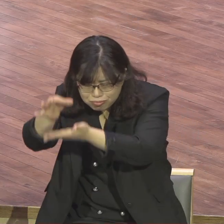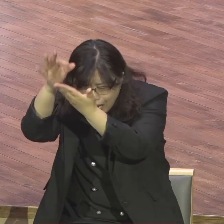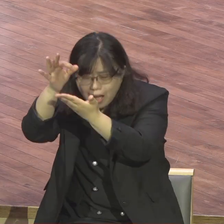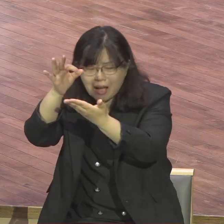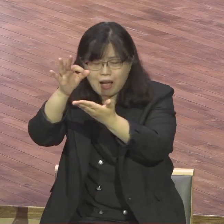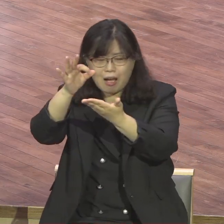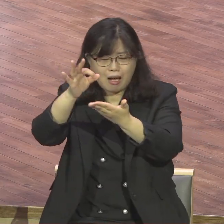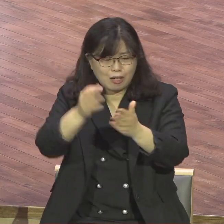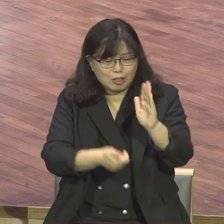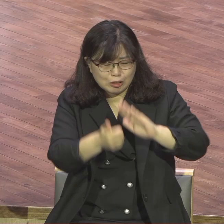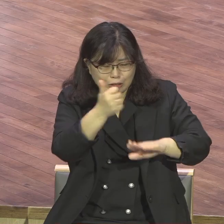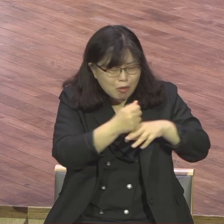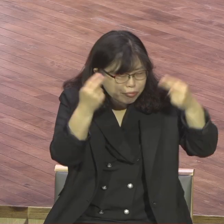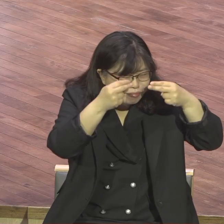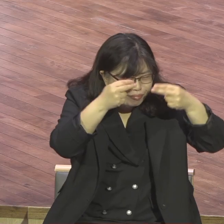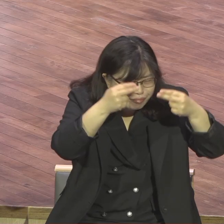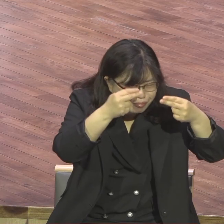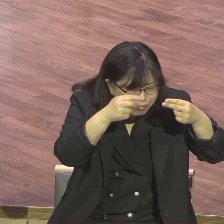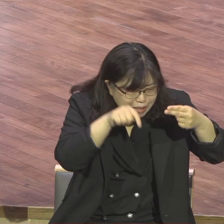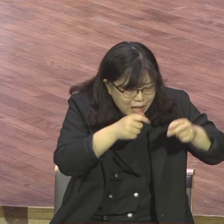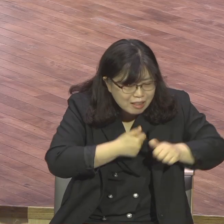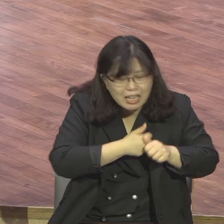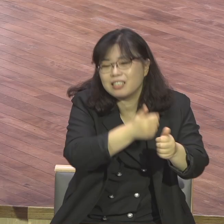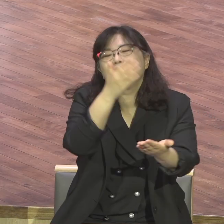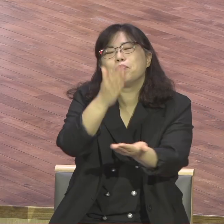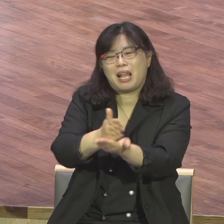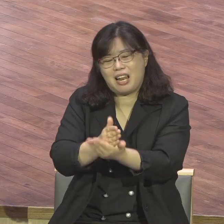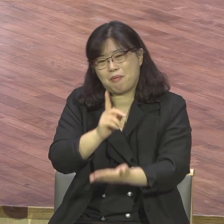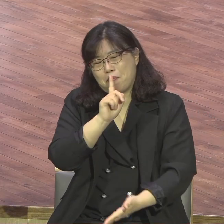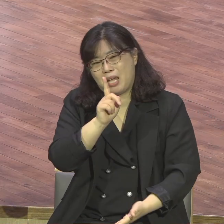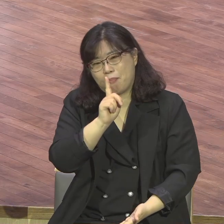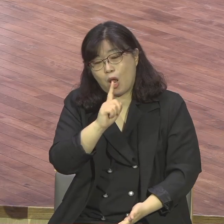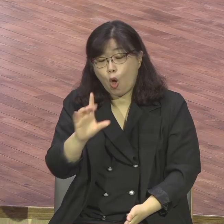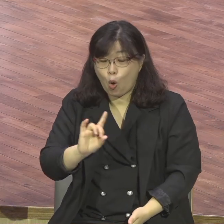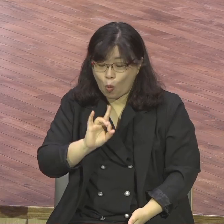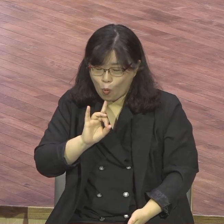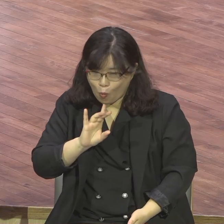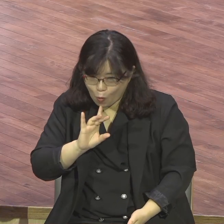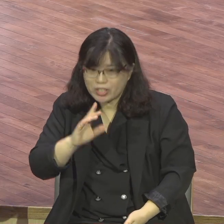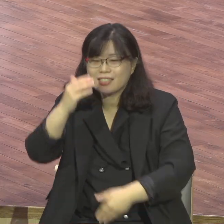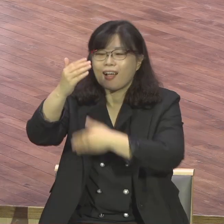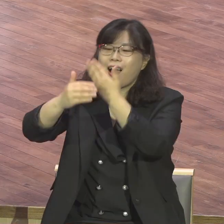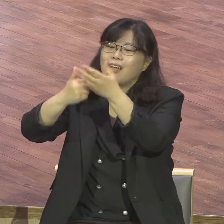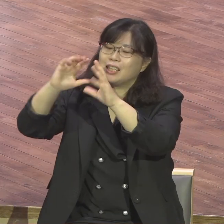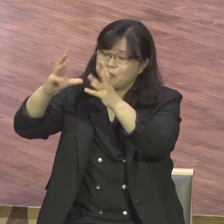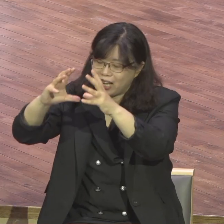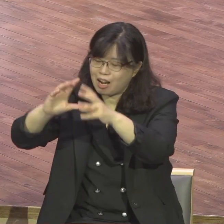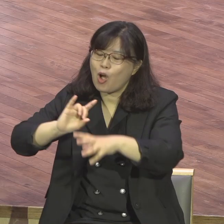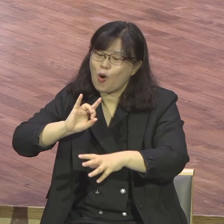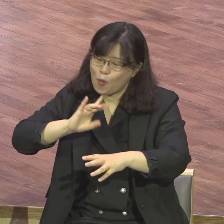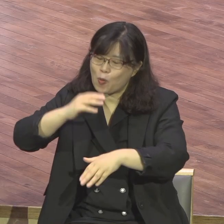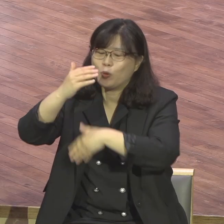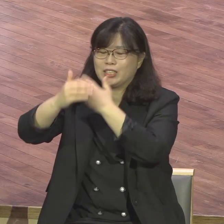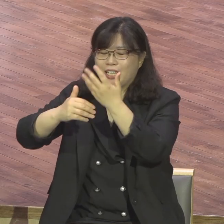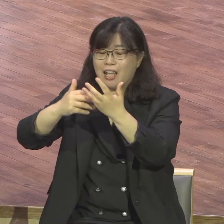오직 그리스도 오직 하나님 나라 오직 성령 주만의 삶으로 각인 뿌리 체질을 내려라